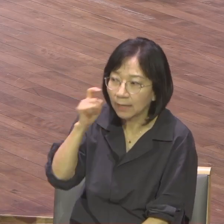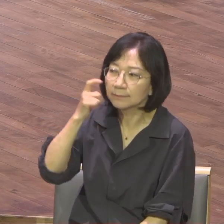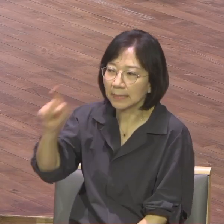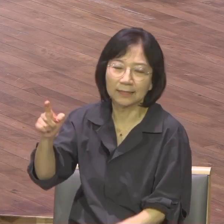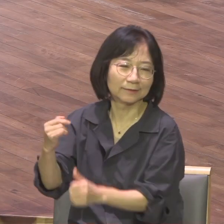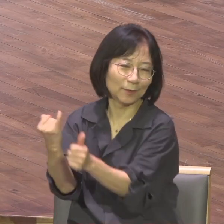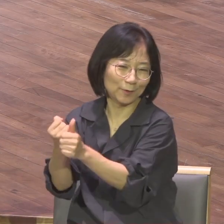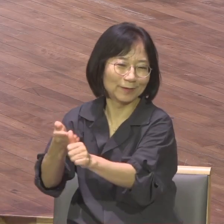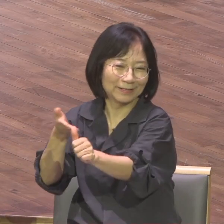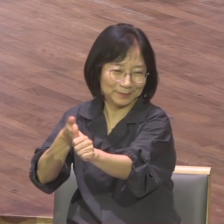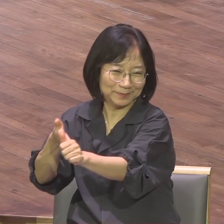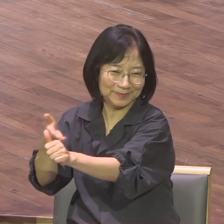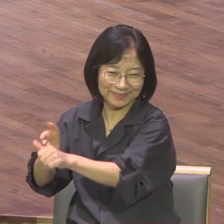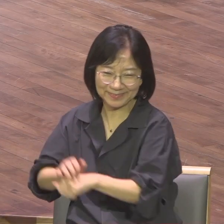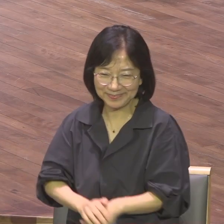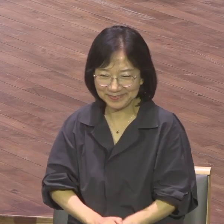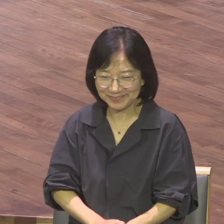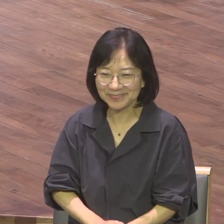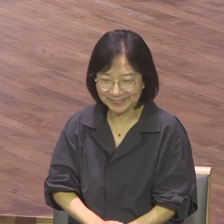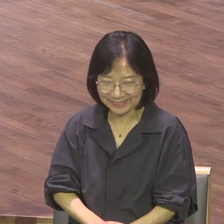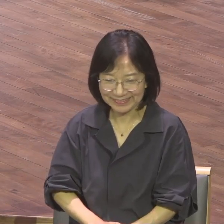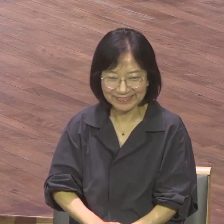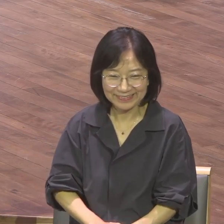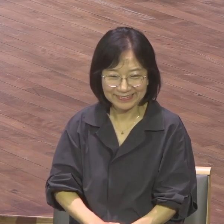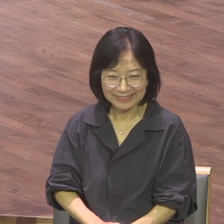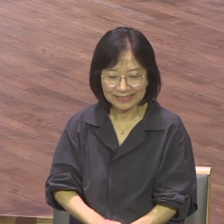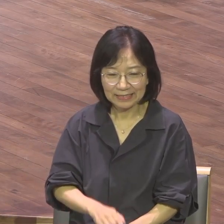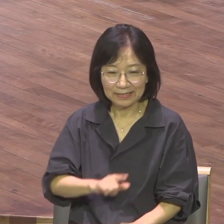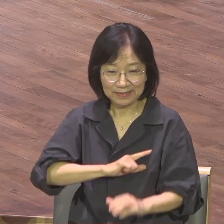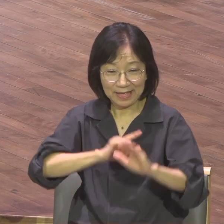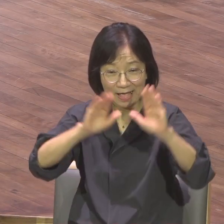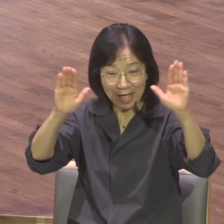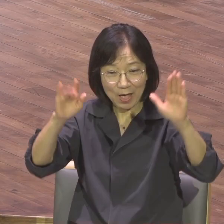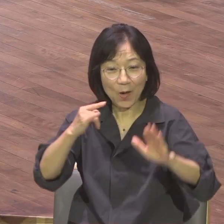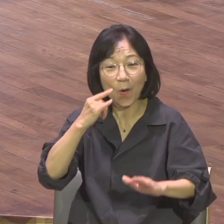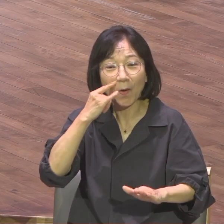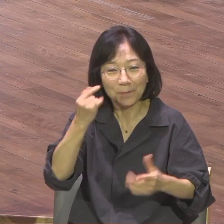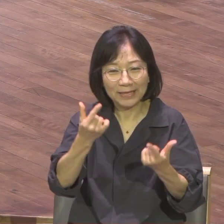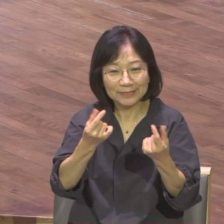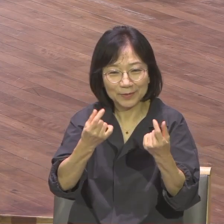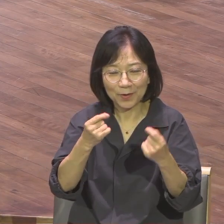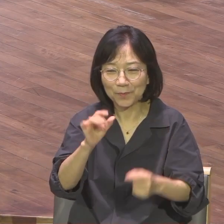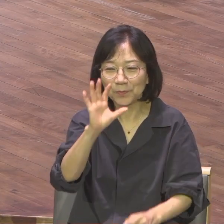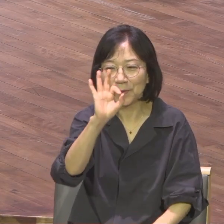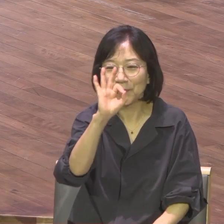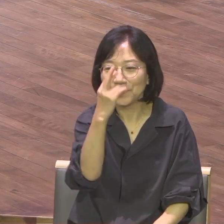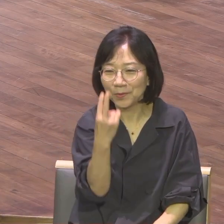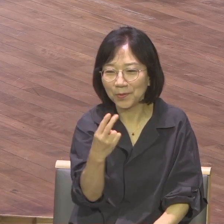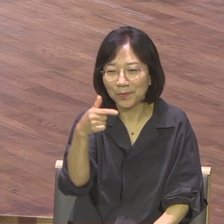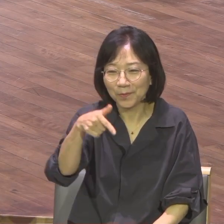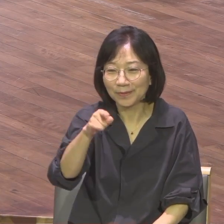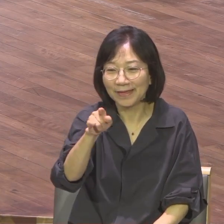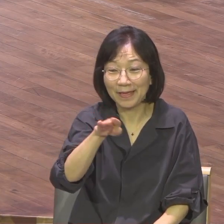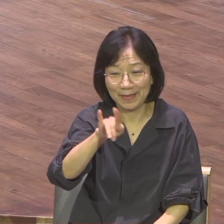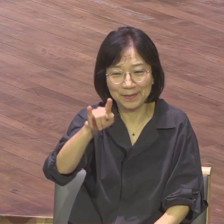요괴뱃을 찾으라는 거죠 요괴뱃 아이 목사님 이왕이면 요괴뱃도 예쁜 요괴뱃이면 모르겠습니다